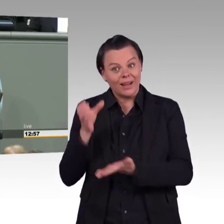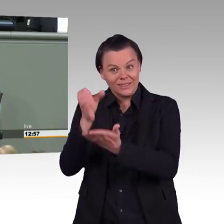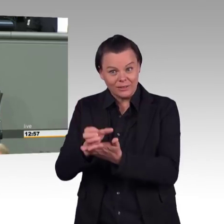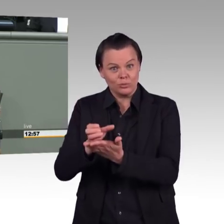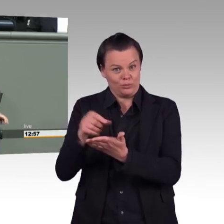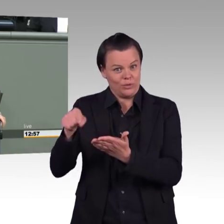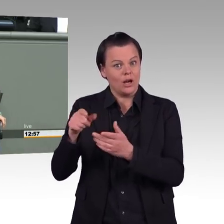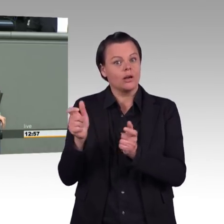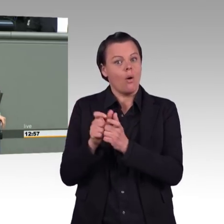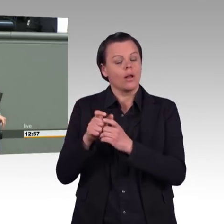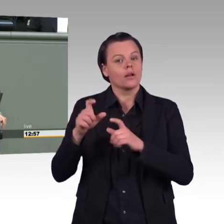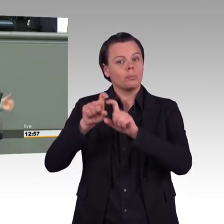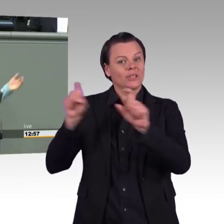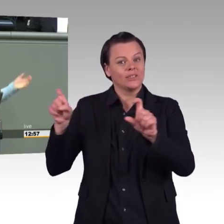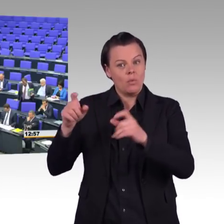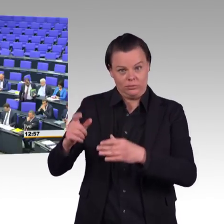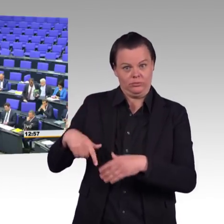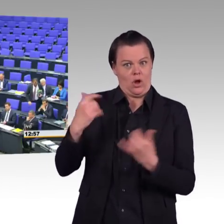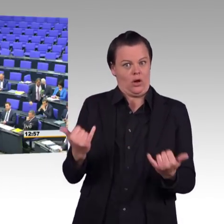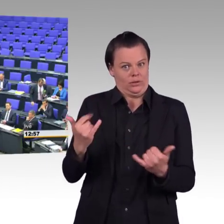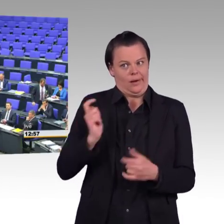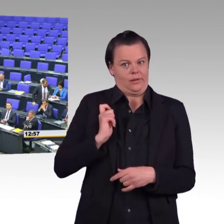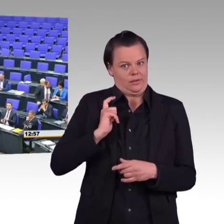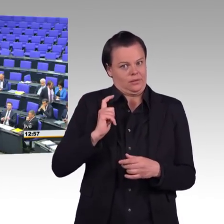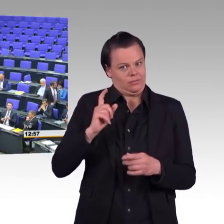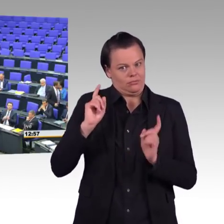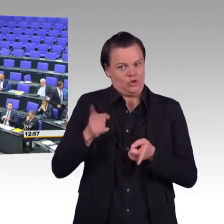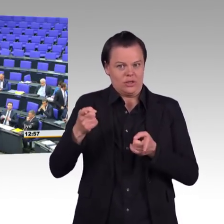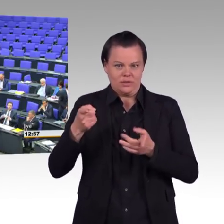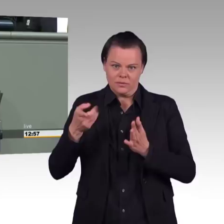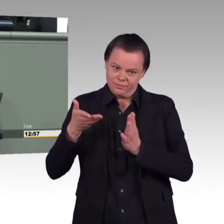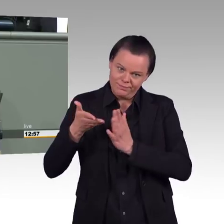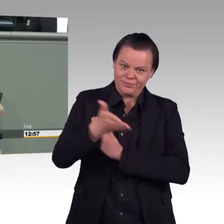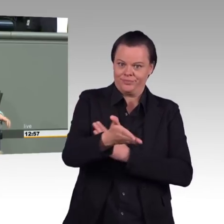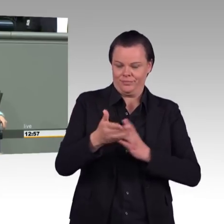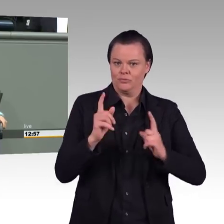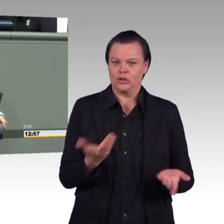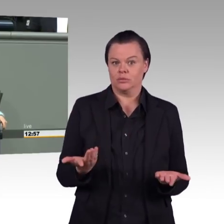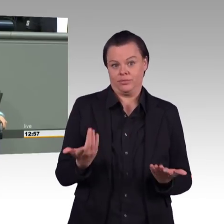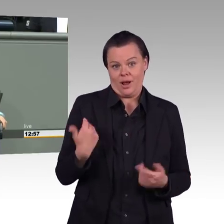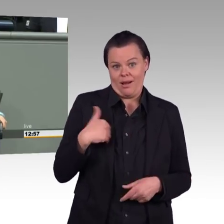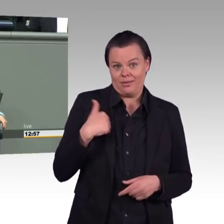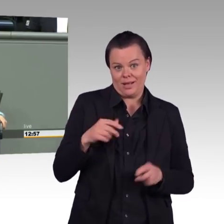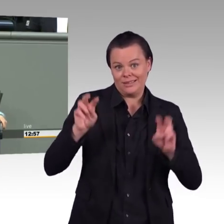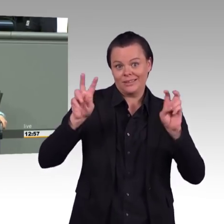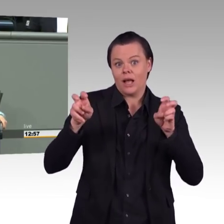Leider kommt dieses Zitat nicht von der Bundeskanzlerin, nicht von der Umweltministerin, nicht vom Wirtschaftsminister, sondern von der